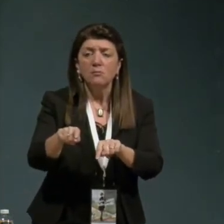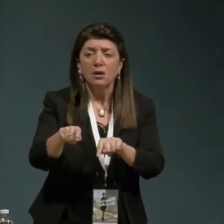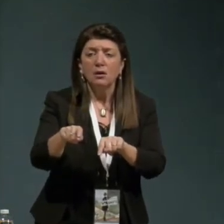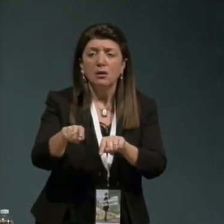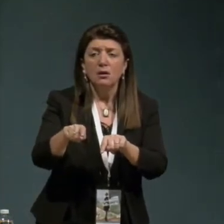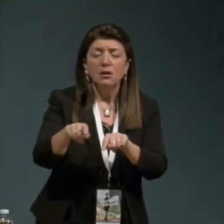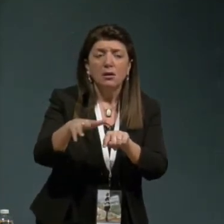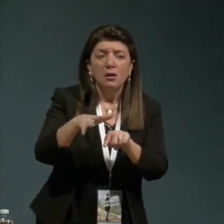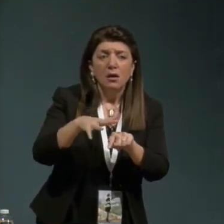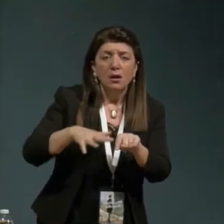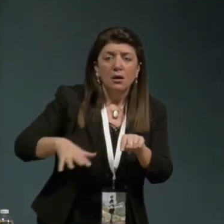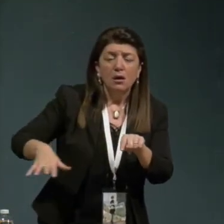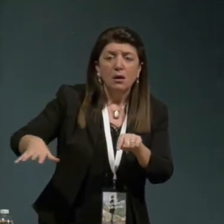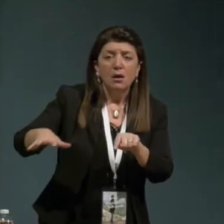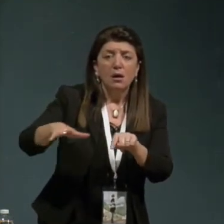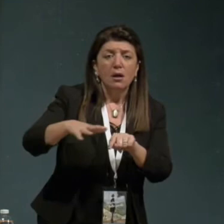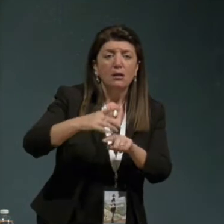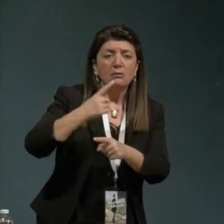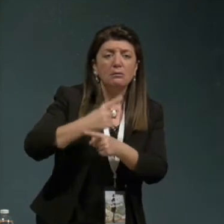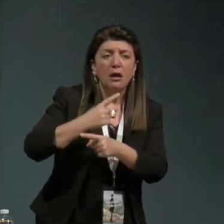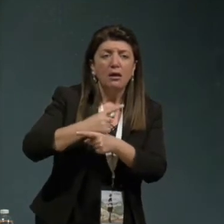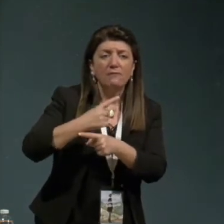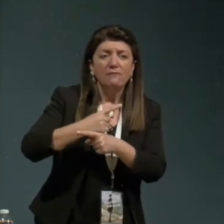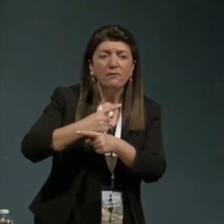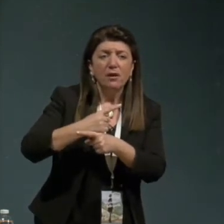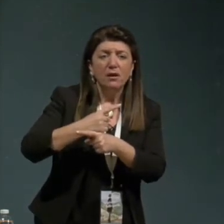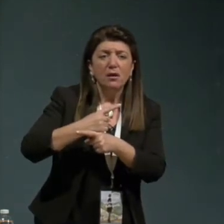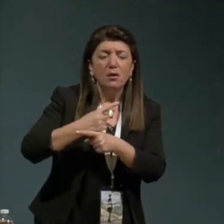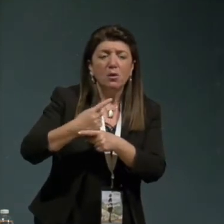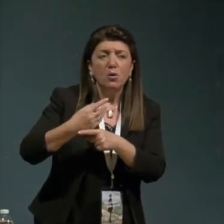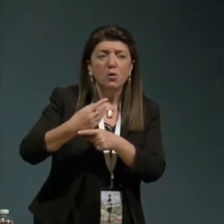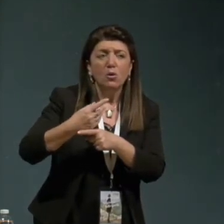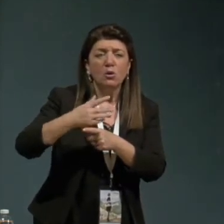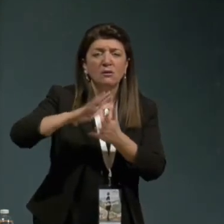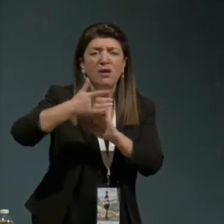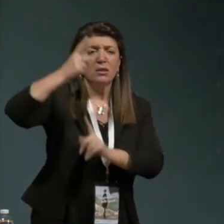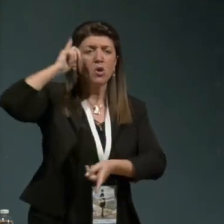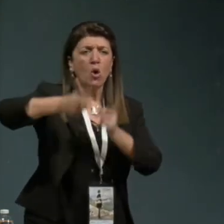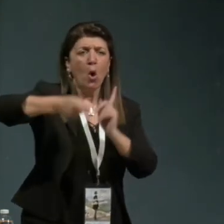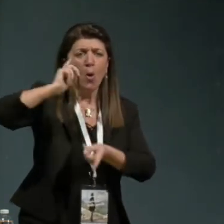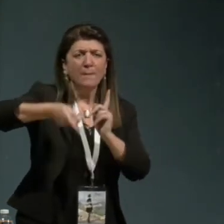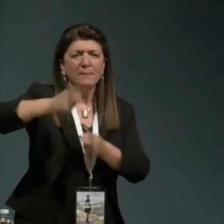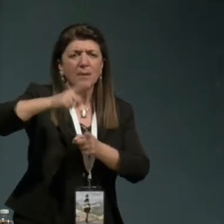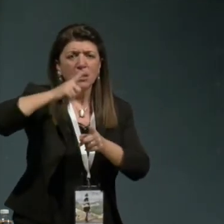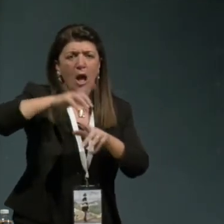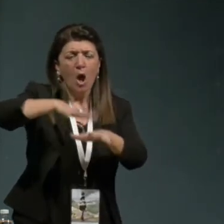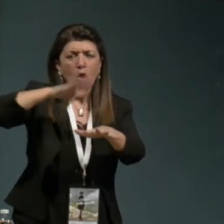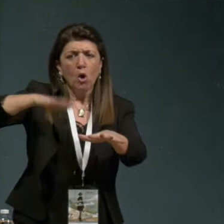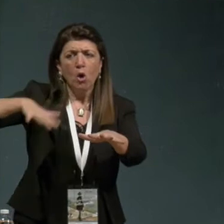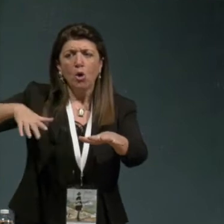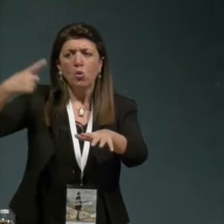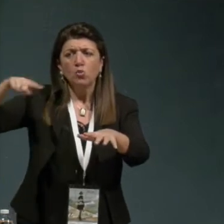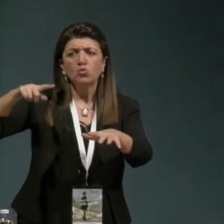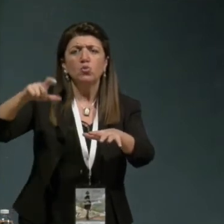diventato il dominatore coloniale del Camboggio